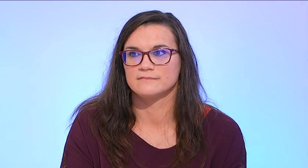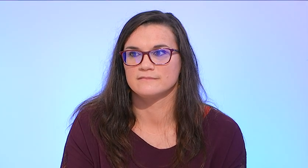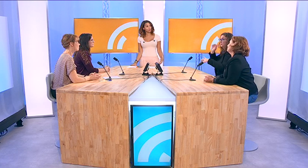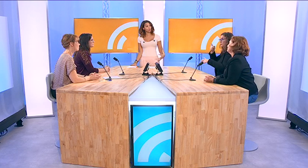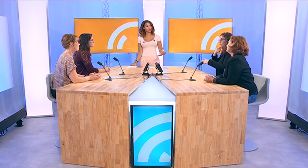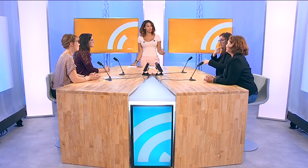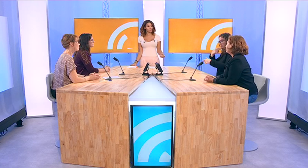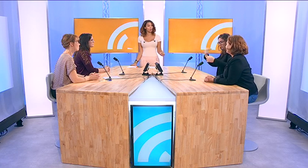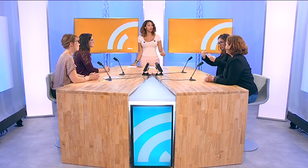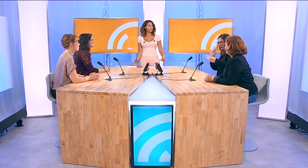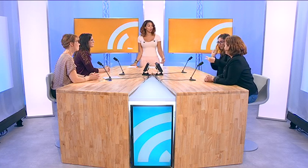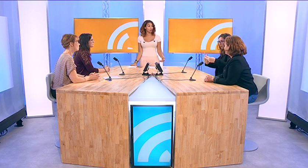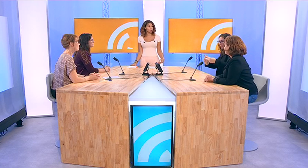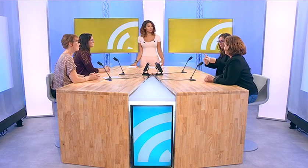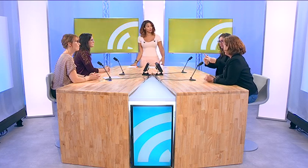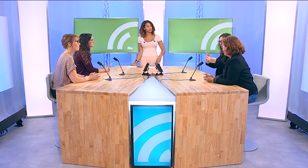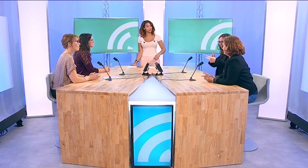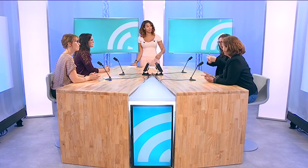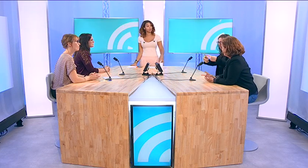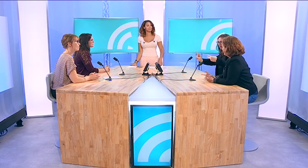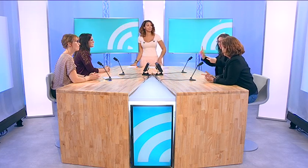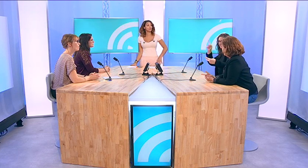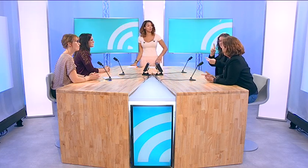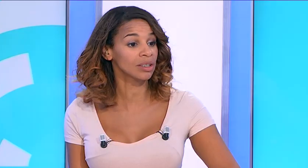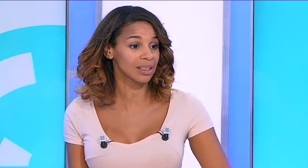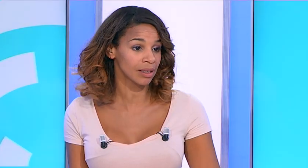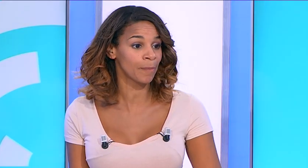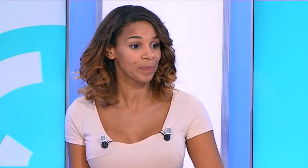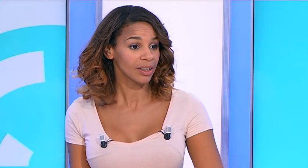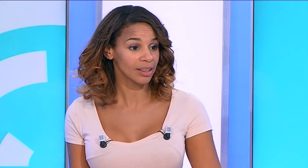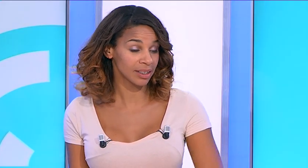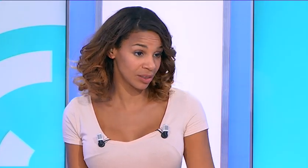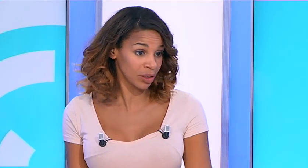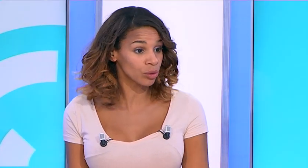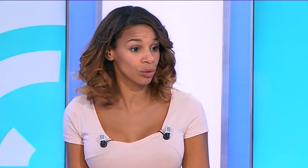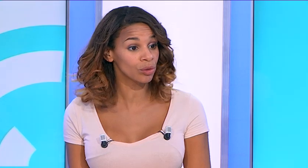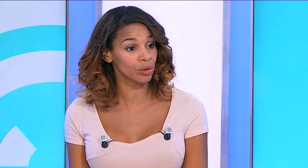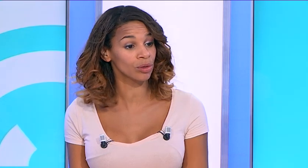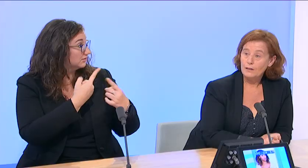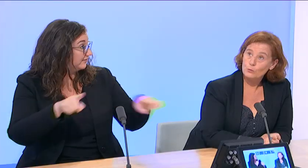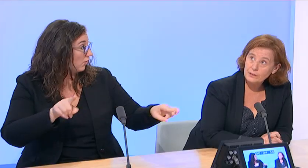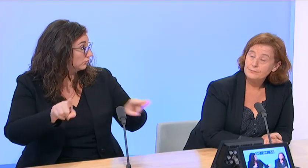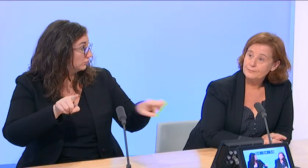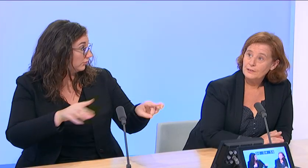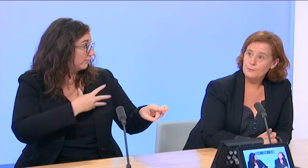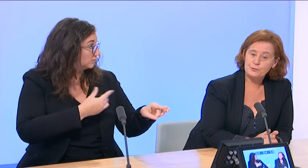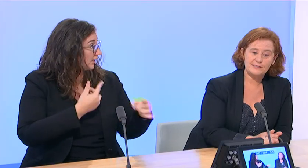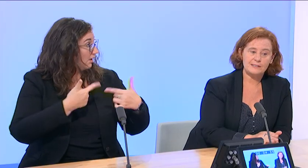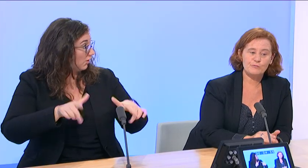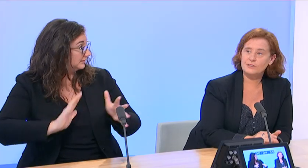-titrages, ne vont pas forcément reconnaître leur langue, puisque la langue des signes est une langue qui est différente, donc, de la langue française. Et puis, ça... sont